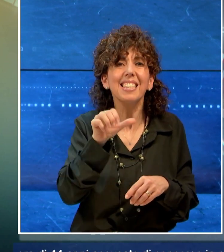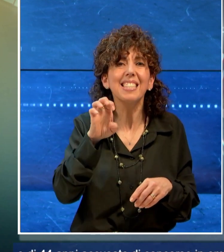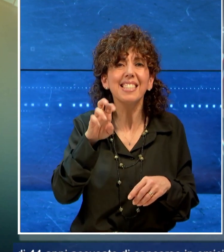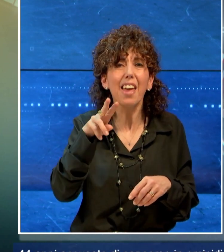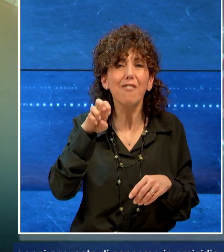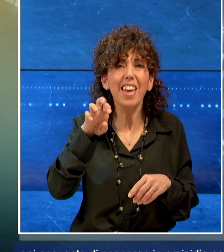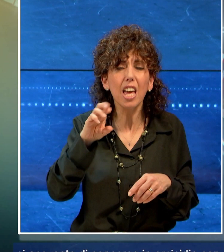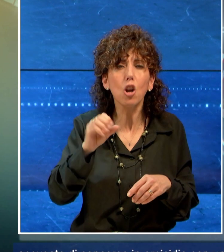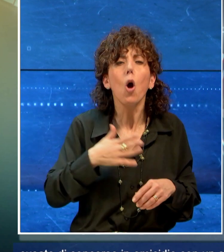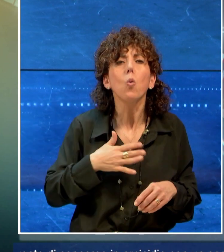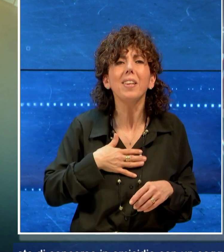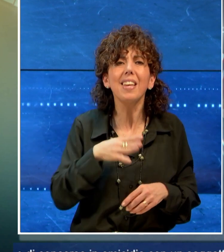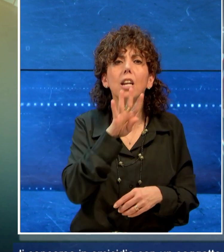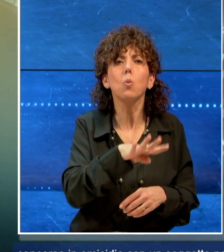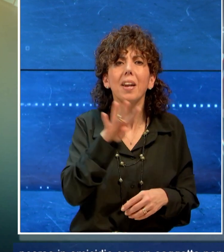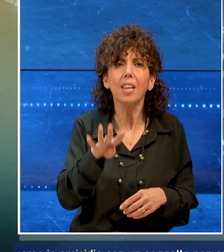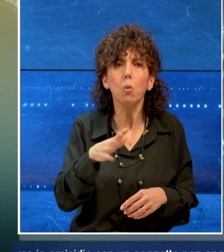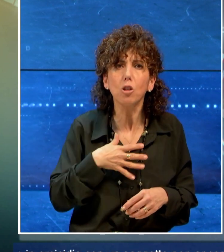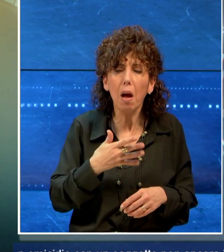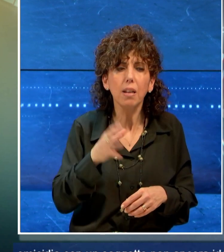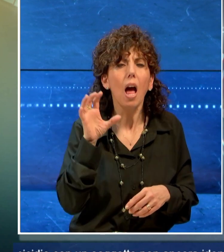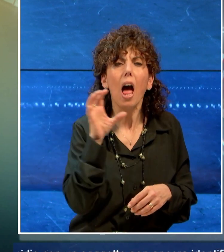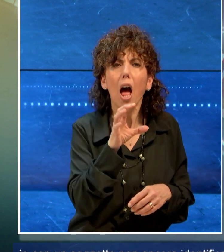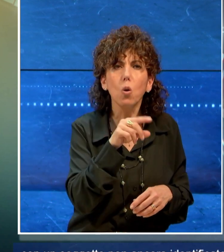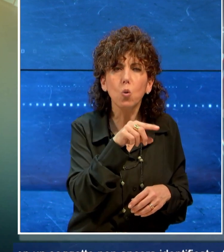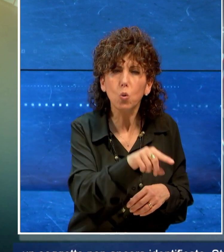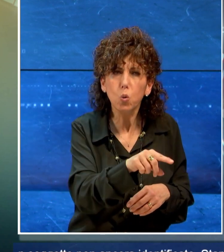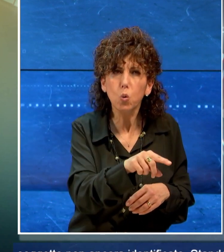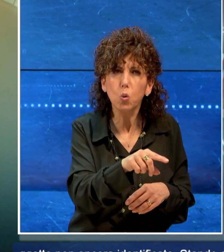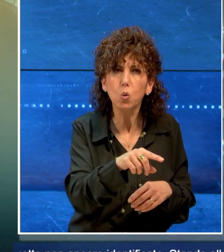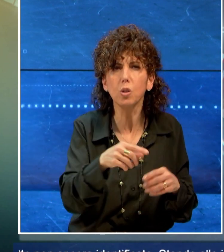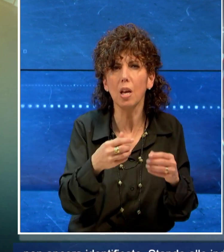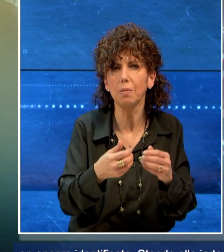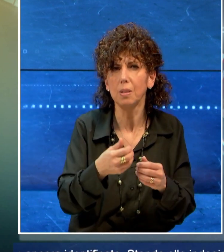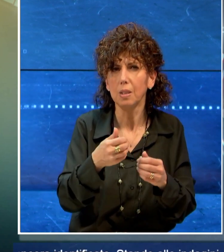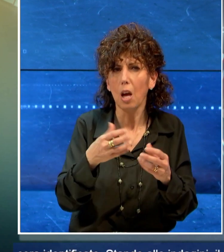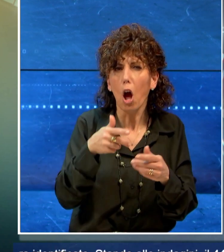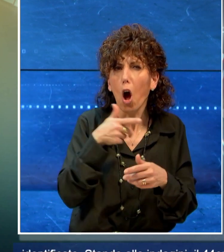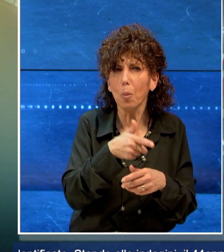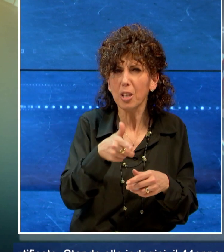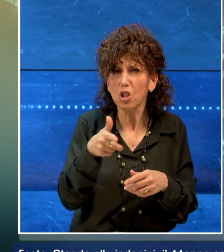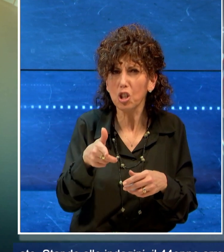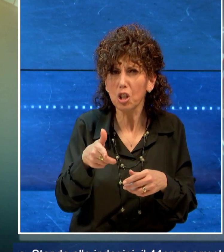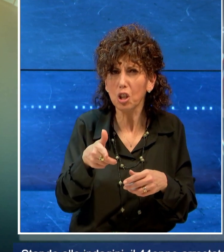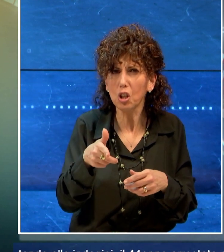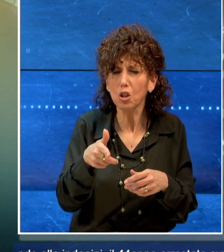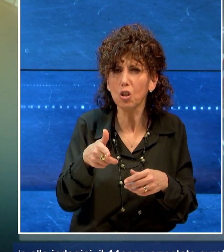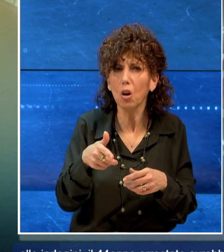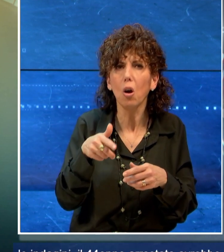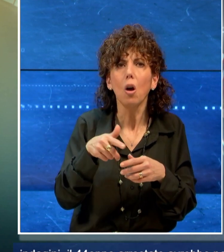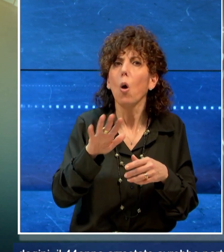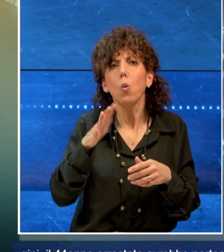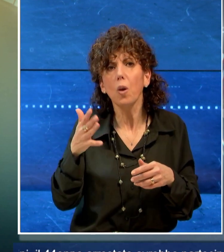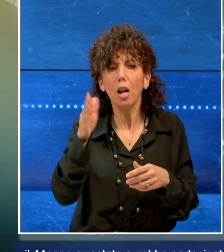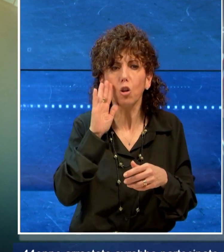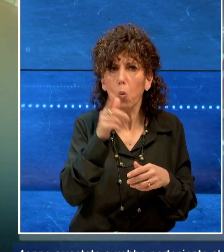di 44 anni accusato di concorso in omicidio con un soggetto non